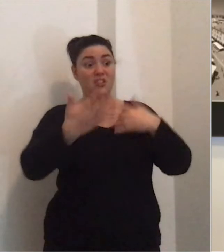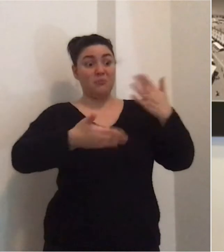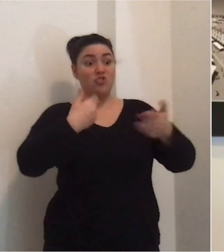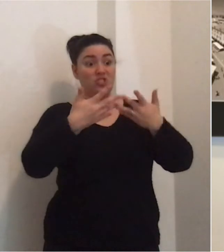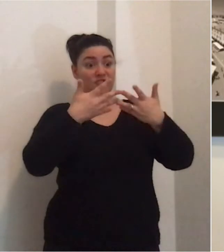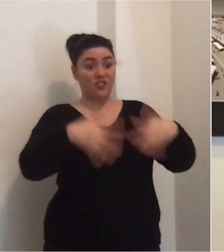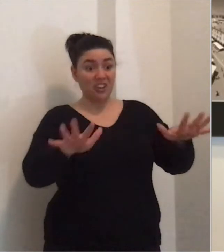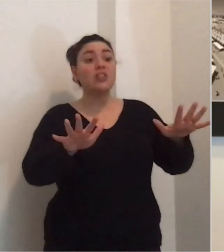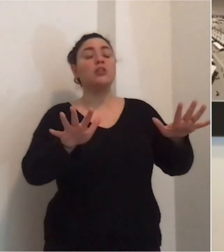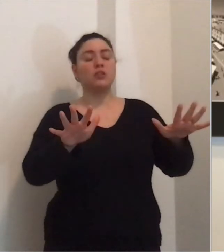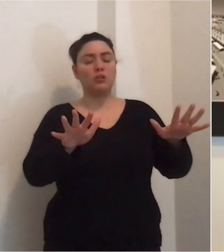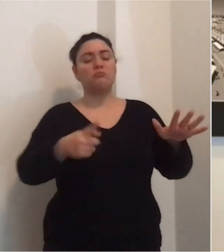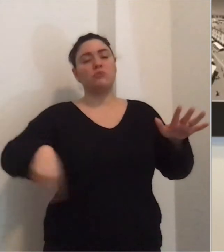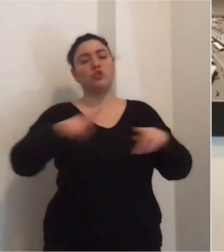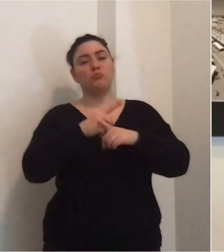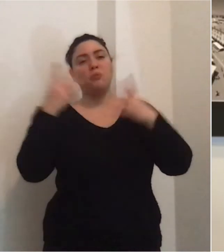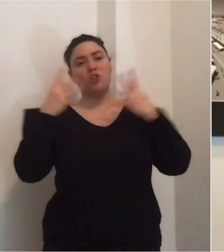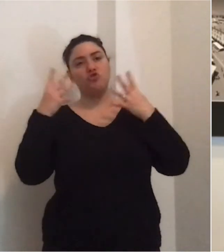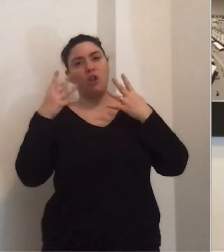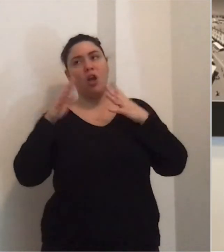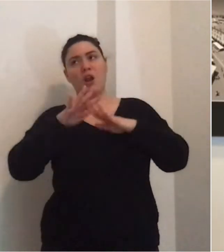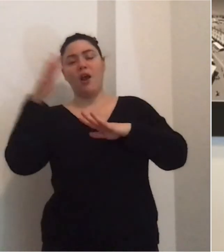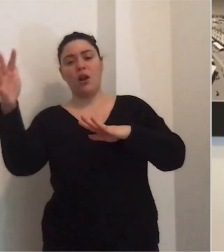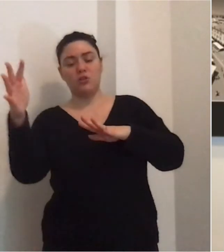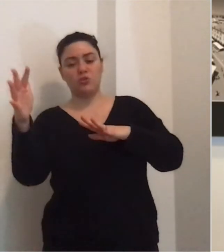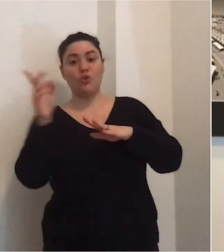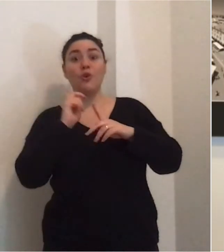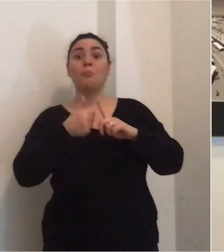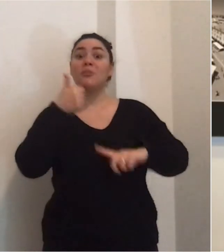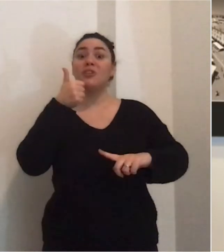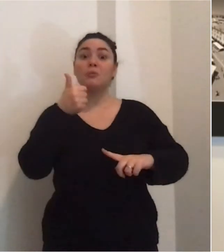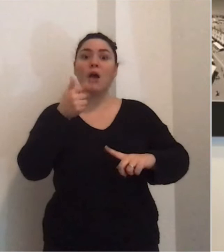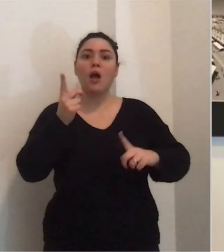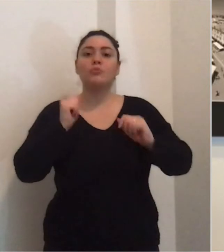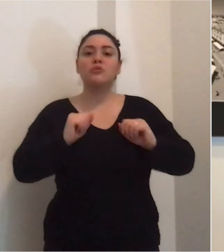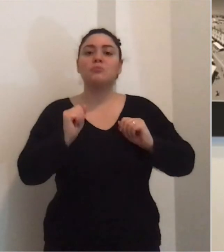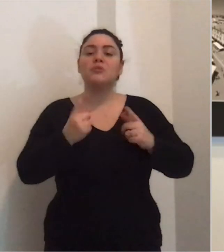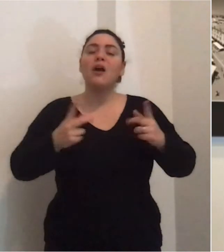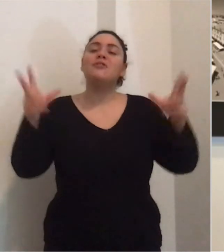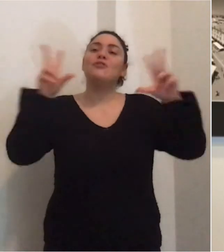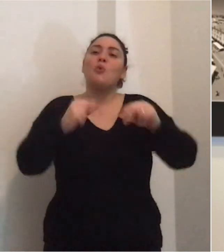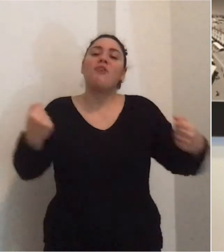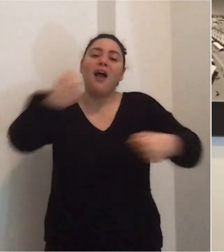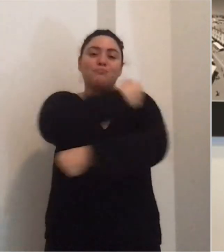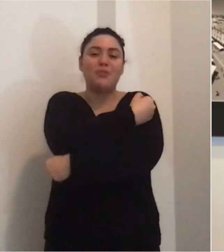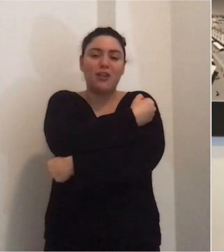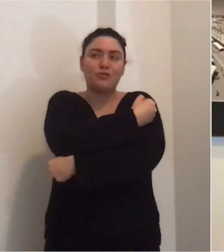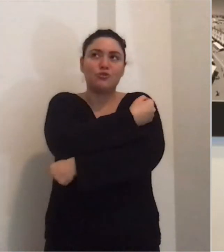dovremo cominciare anche a ragionare di altre cose la prima è quella dell'opportunità di riabbracciarci questo lo tengo